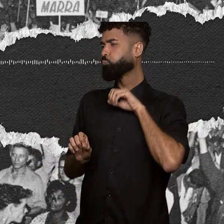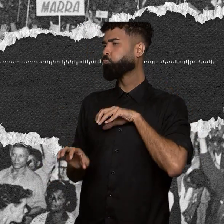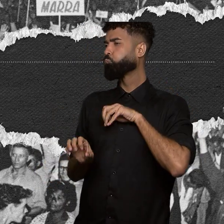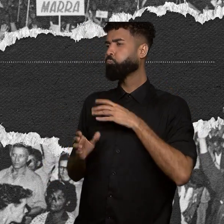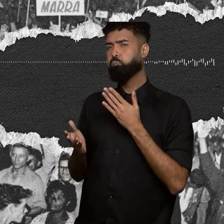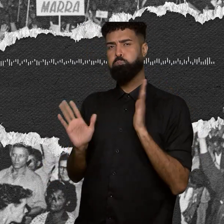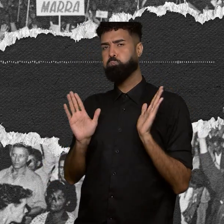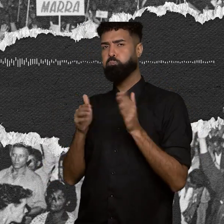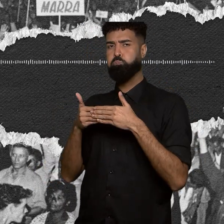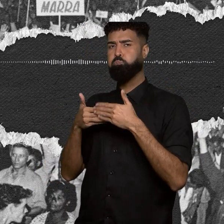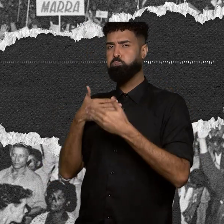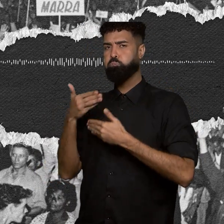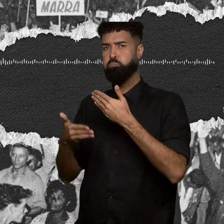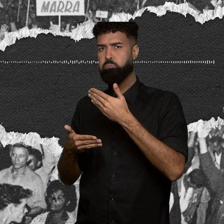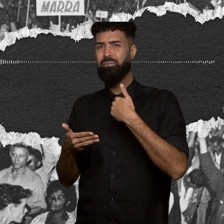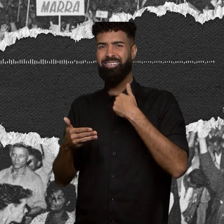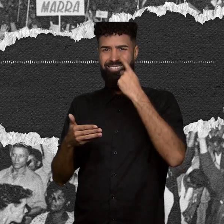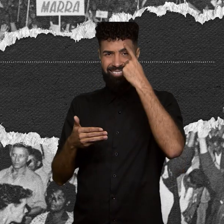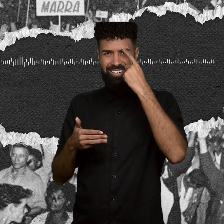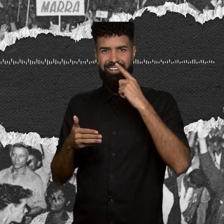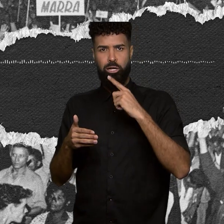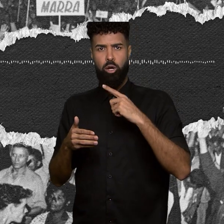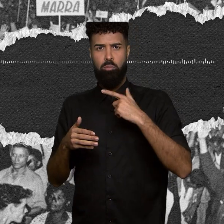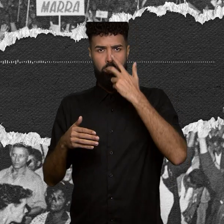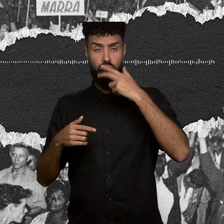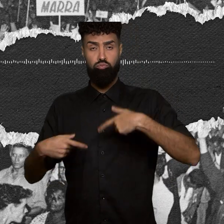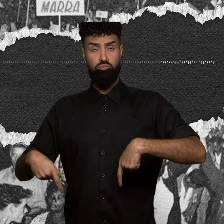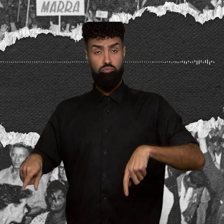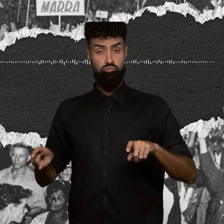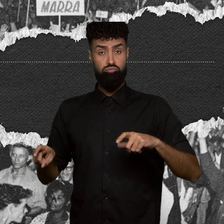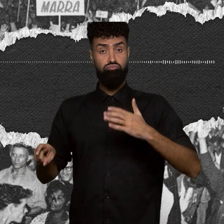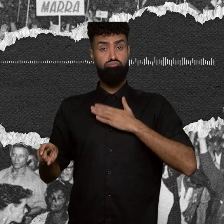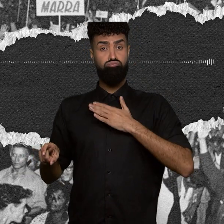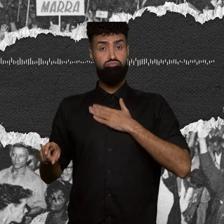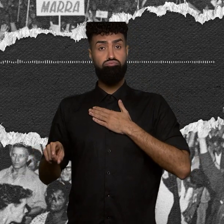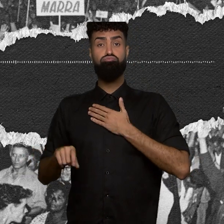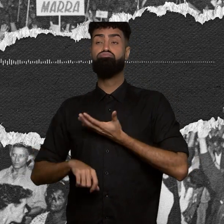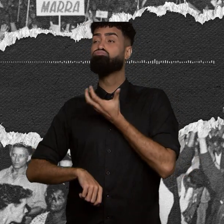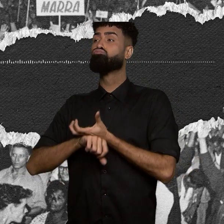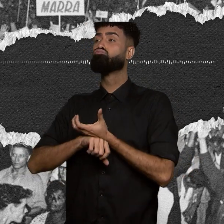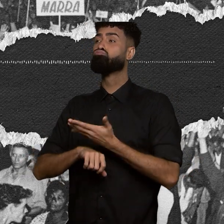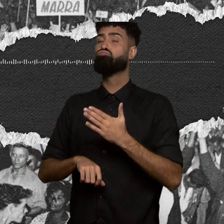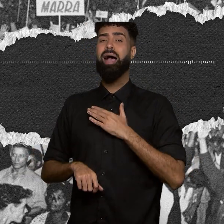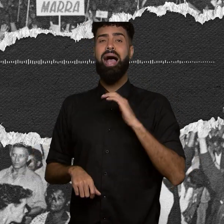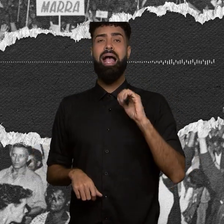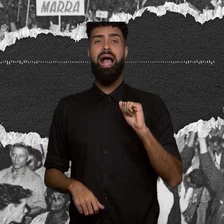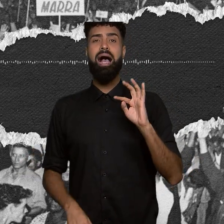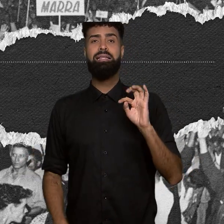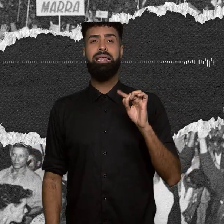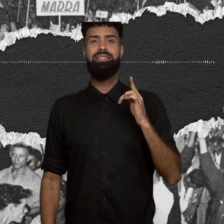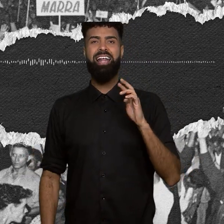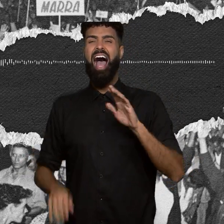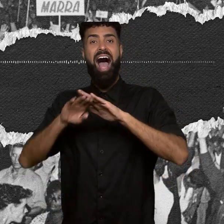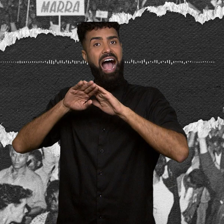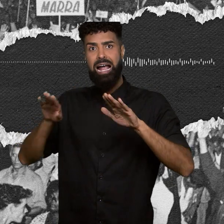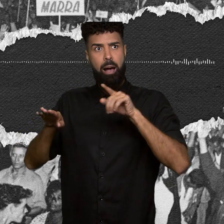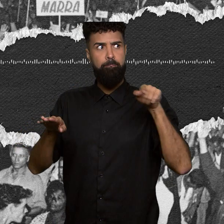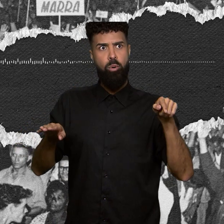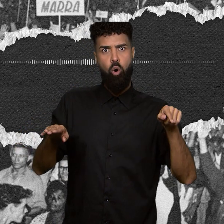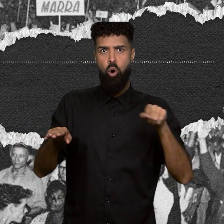fechada, com aqueles titulares que eram os donos da cátedra, desaparecia aquela coisa da cátedra, do professor catedrático.